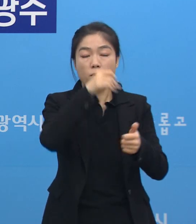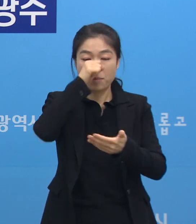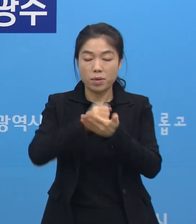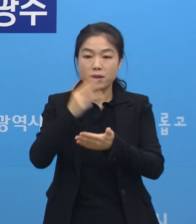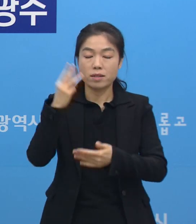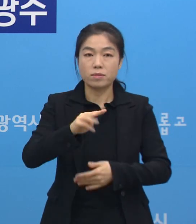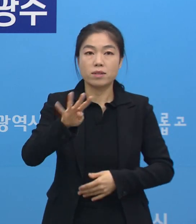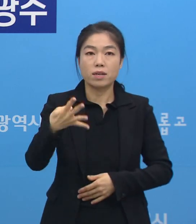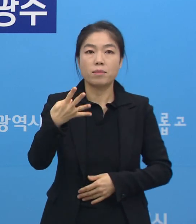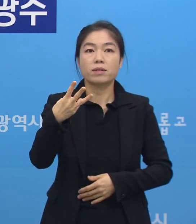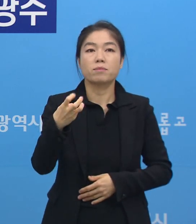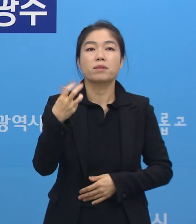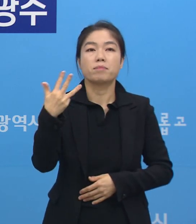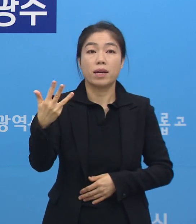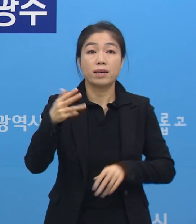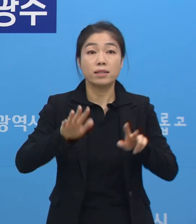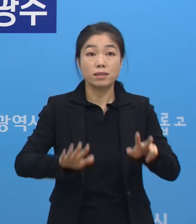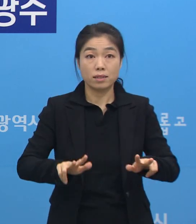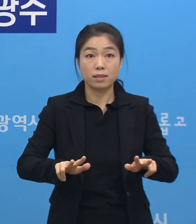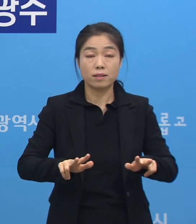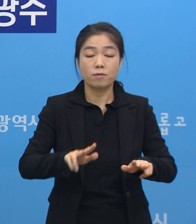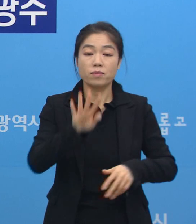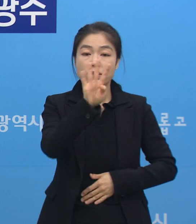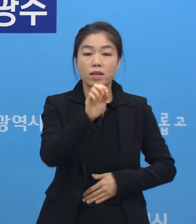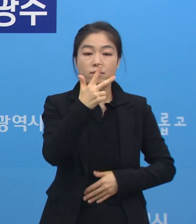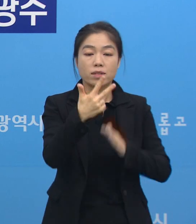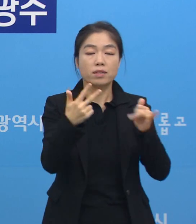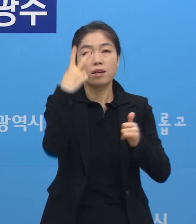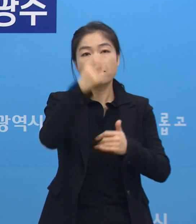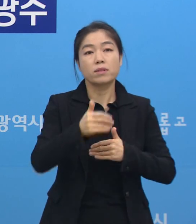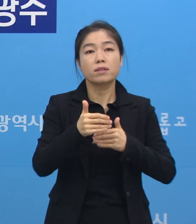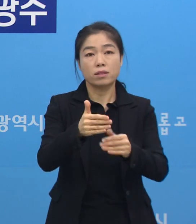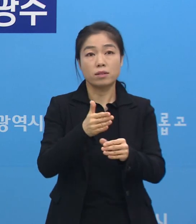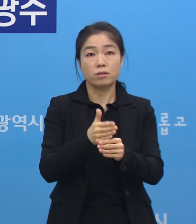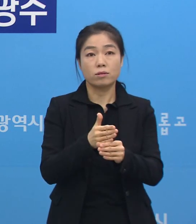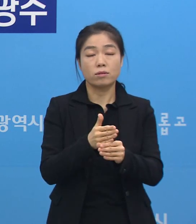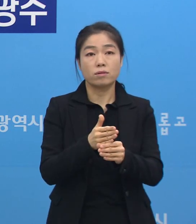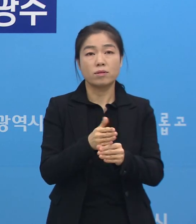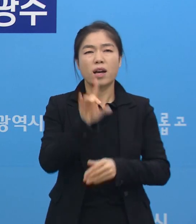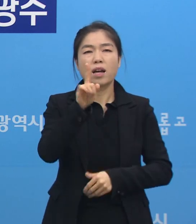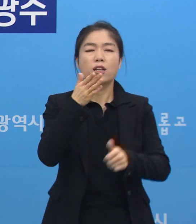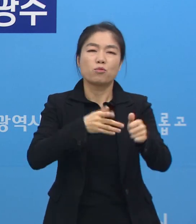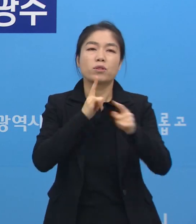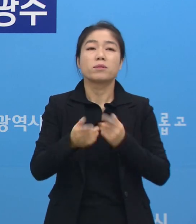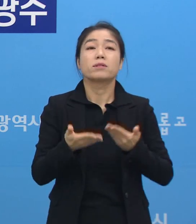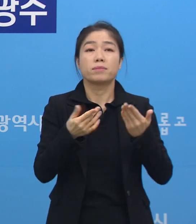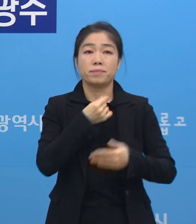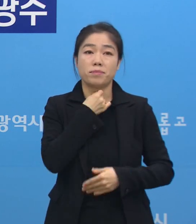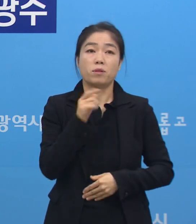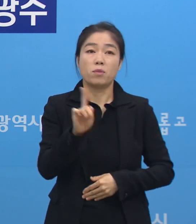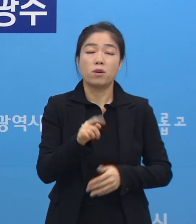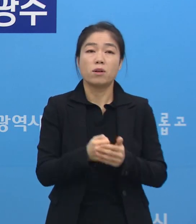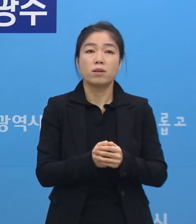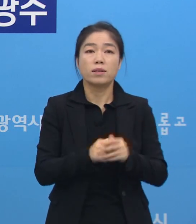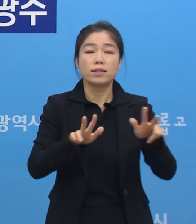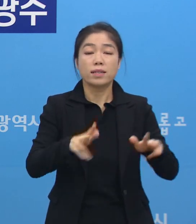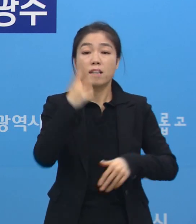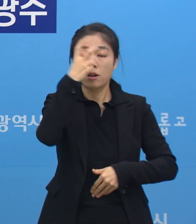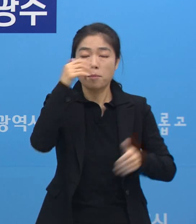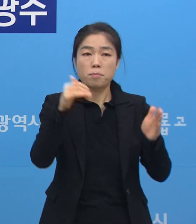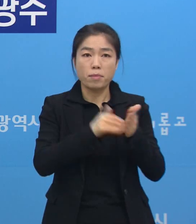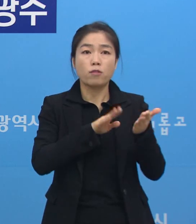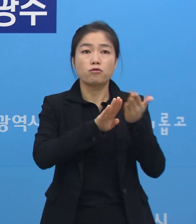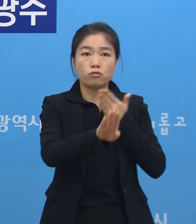,438명입니다. 그리고 현재 47명이 진행 중입니다. 한 가지 당부 말씀드리겠습니다. 지금 검사